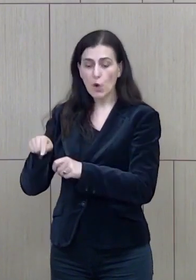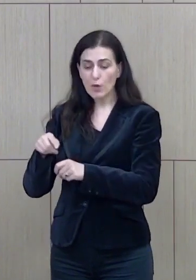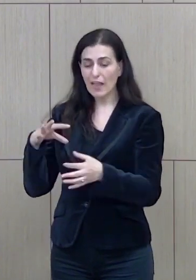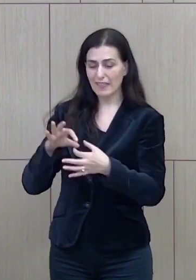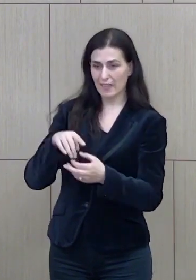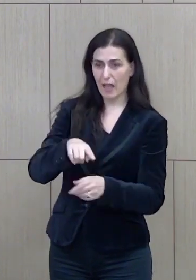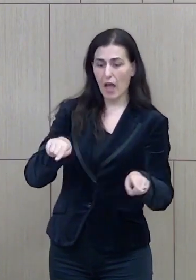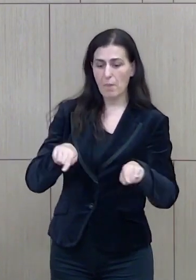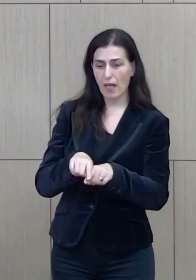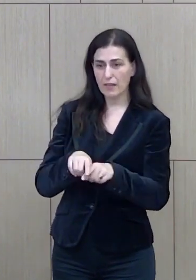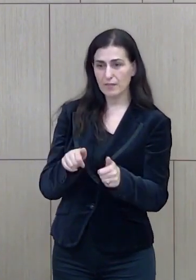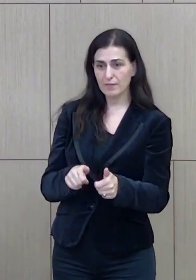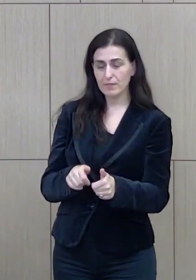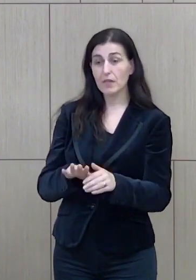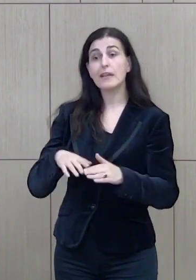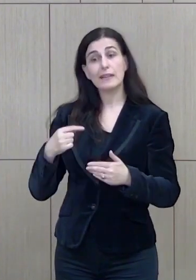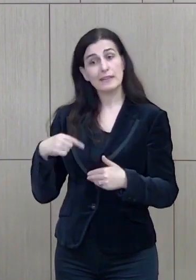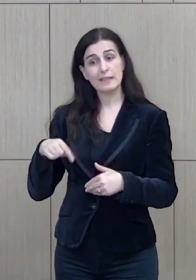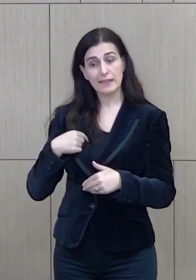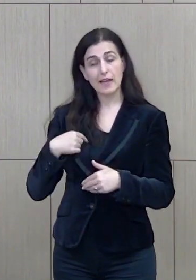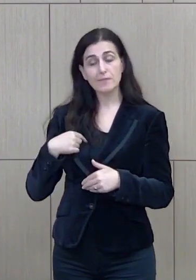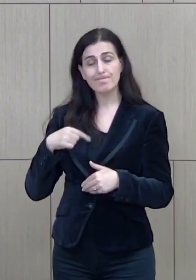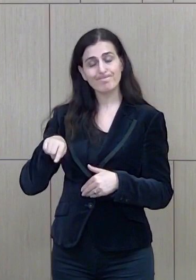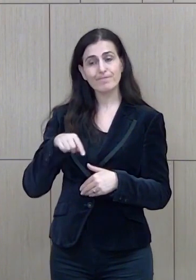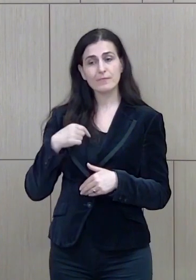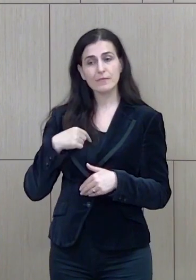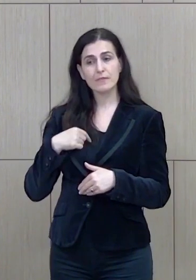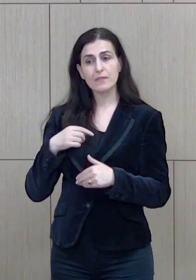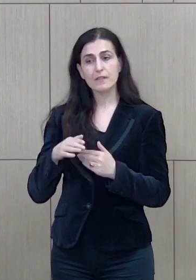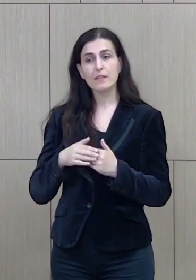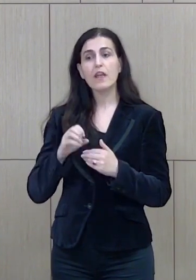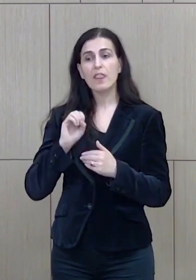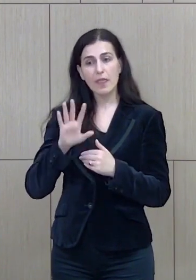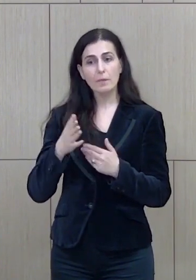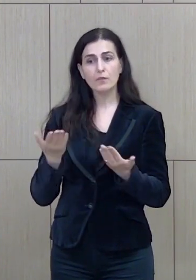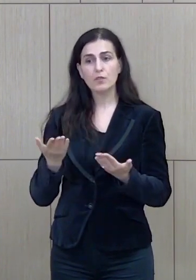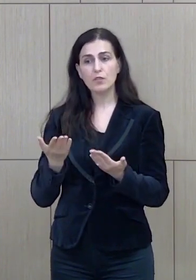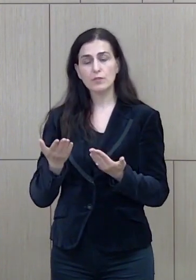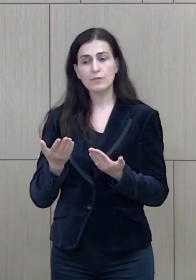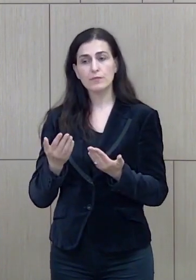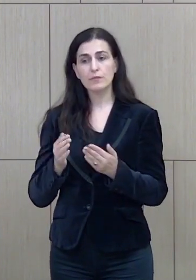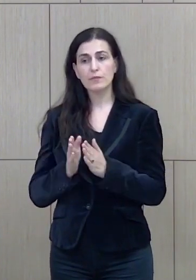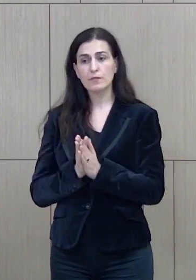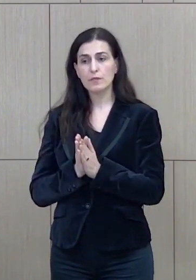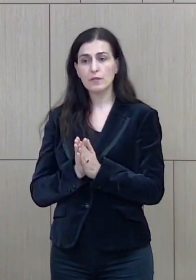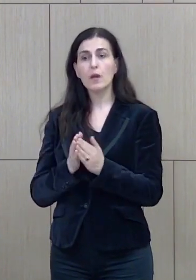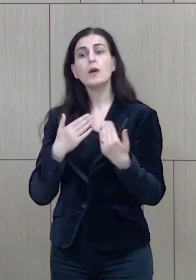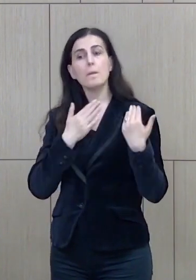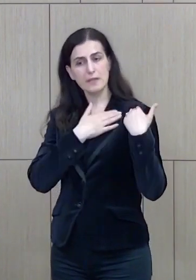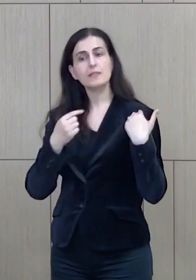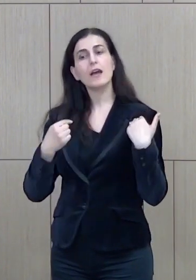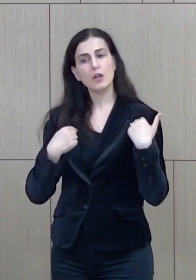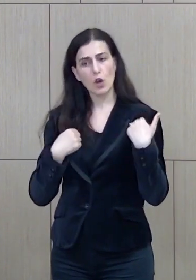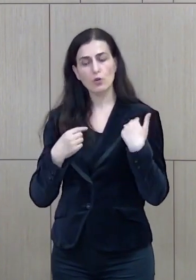tjetër që ne mund të themi që njojmë gjithë për gjithësin dhe